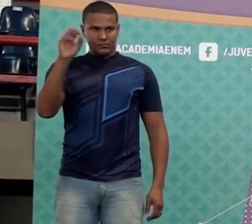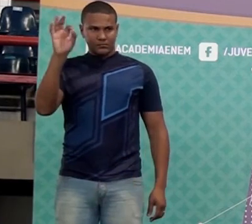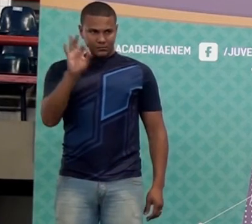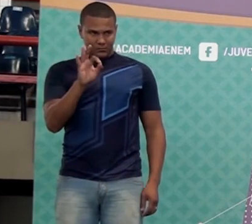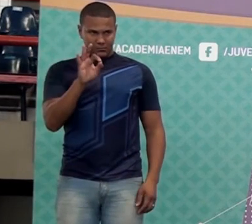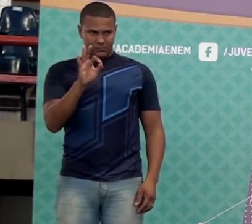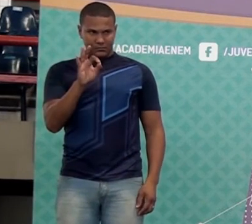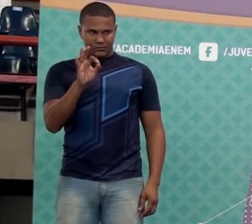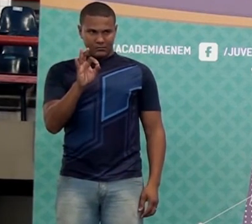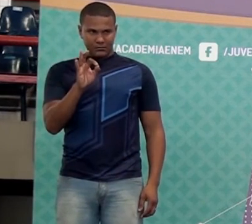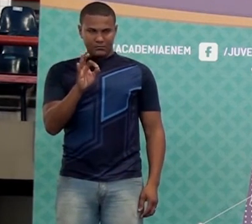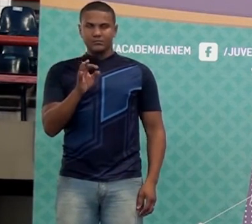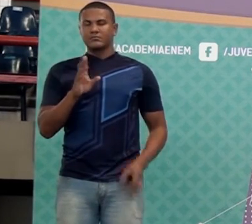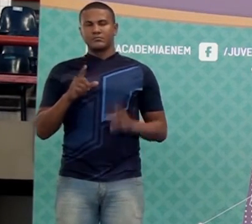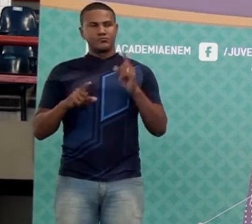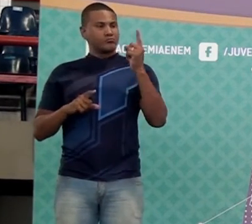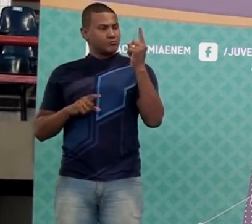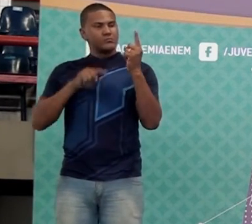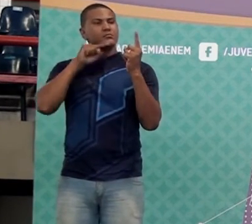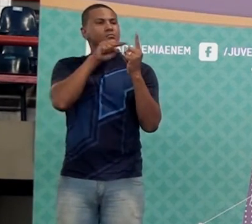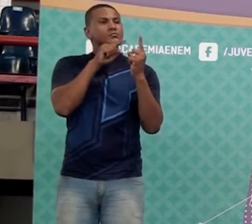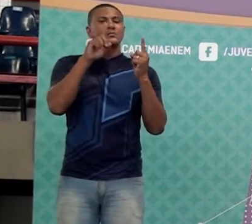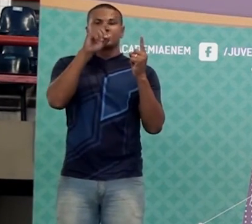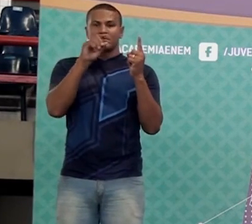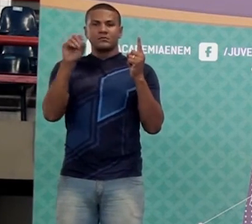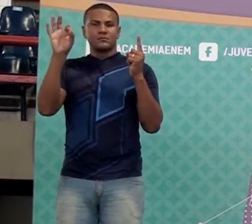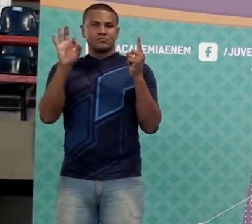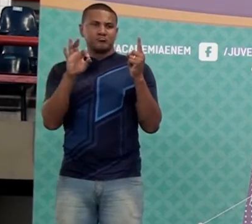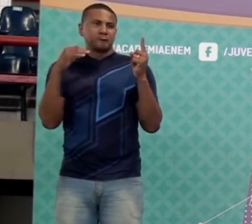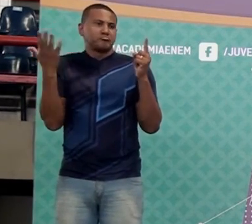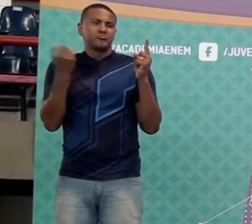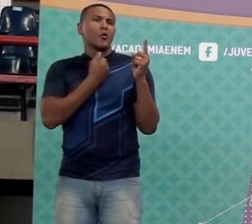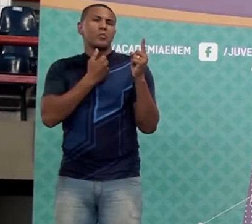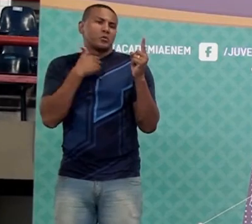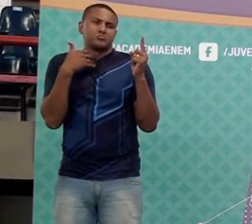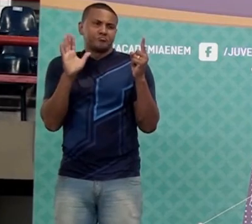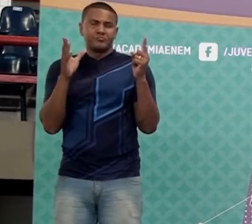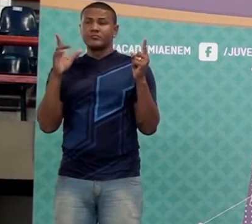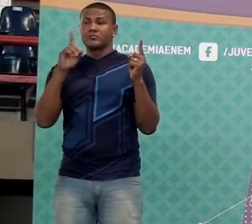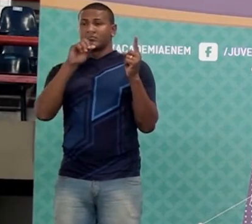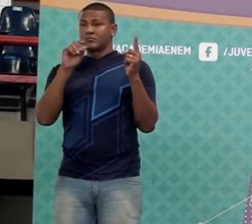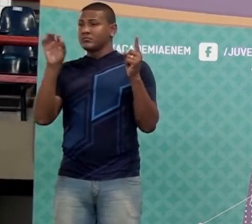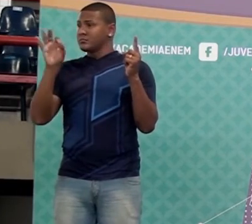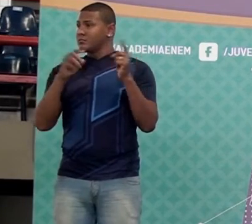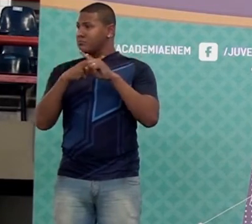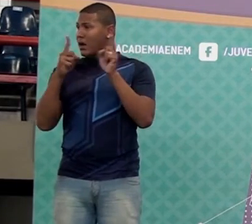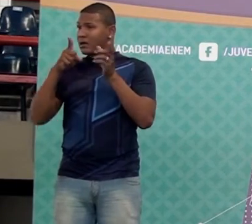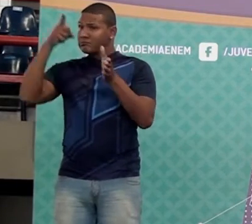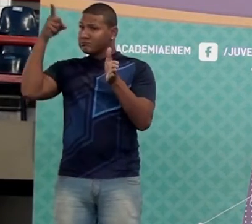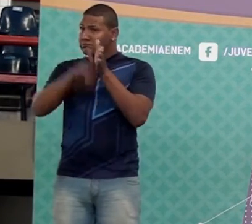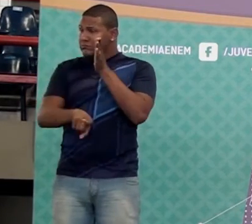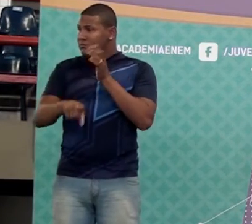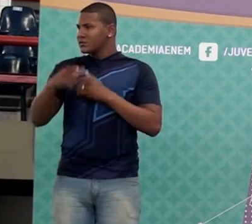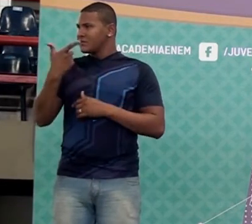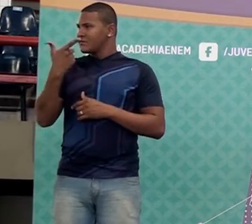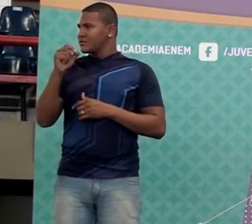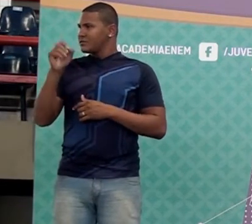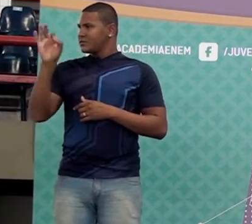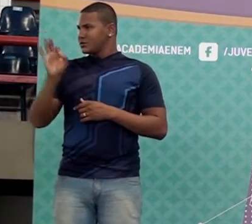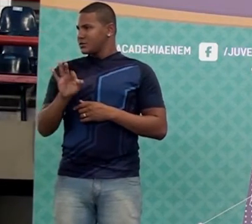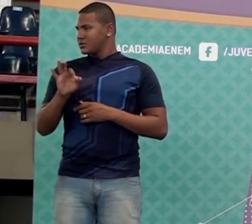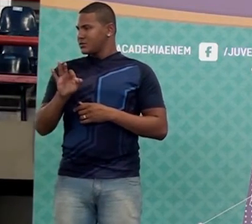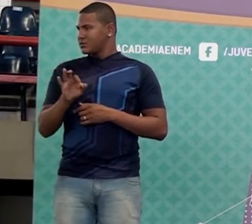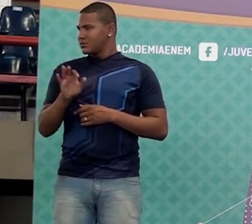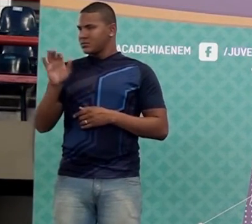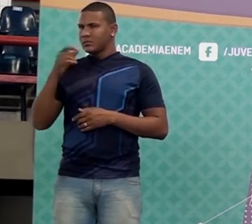unidade, né? Essa uma unidade é cem por cento. Só que agora vai ter um desconto de vinte por cento. Quanto é cem por cento